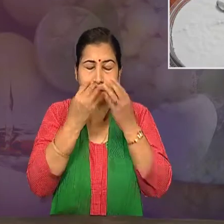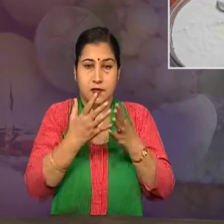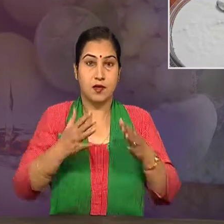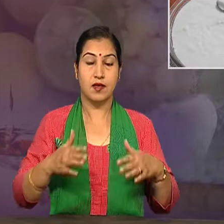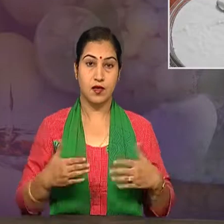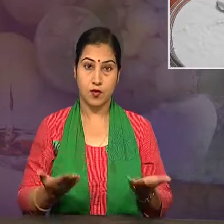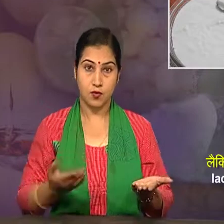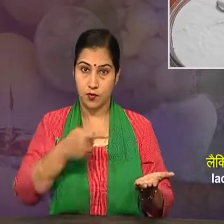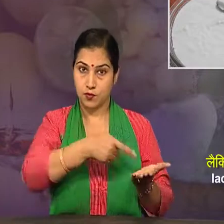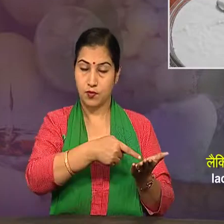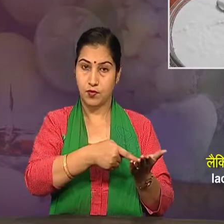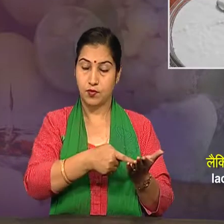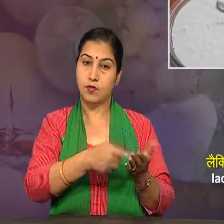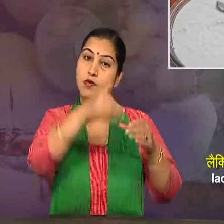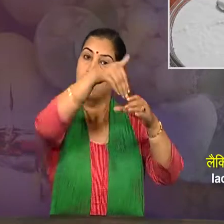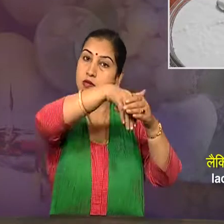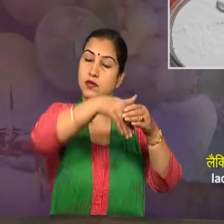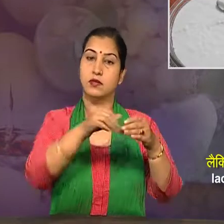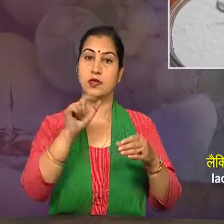लक्टिक अमल के कारण होता है